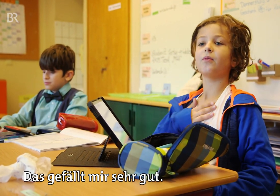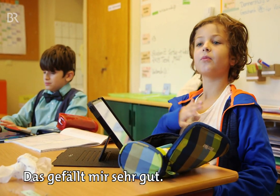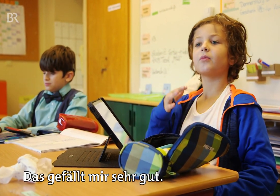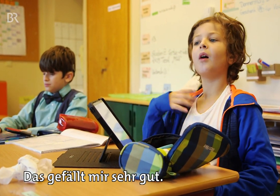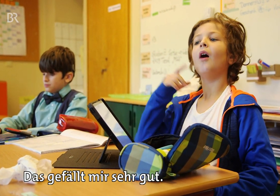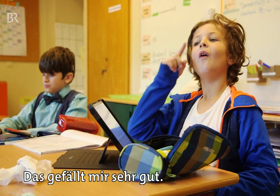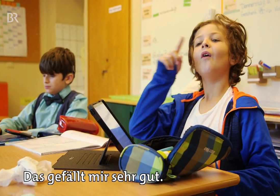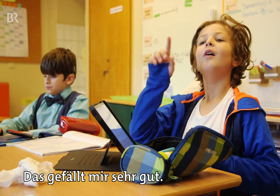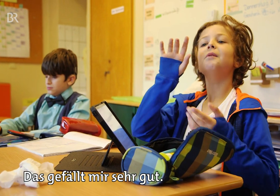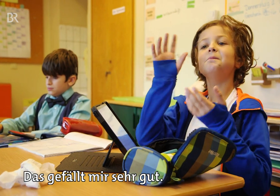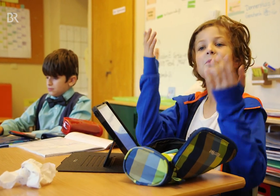Das gefällt mir sehr gut.